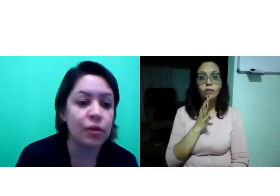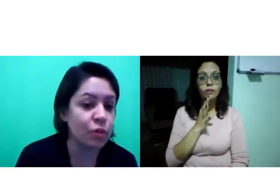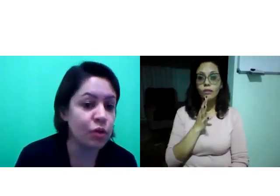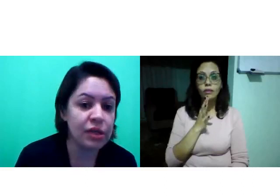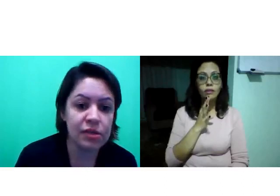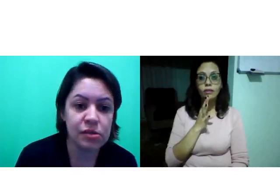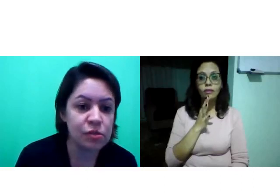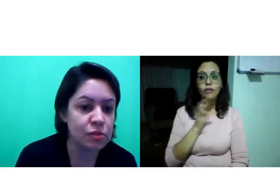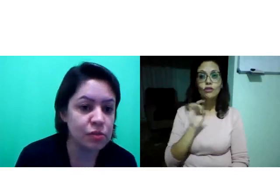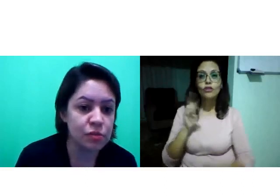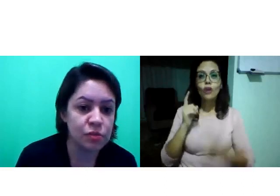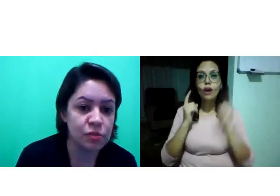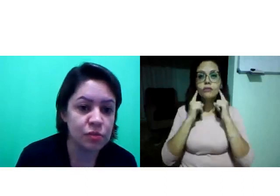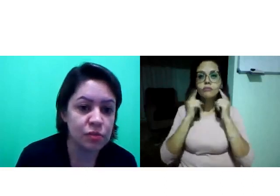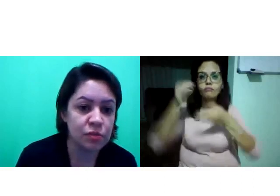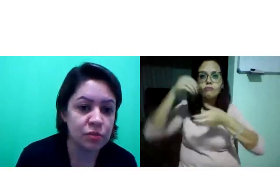Não conheço.